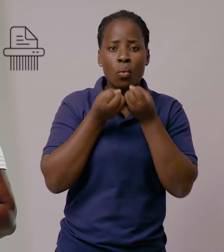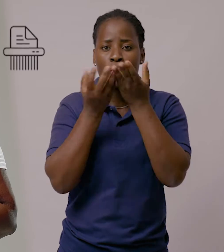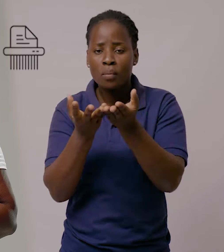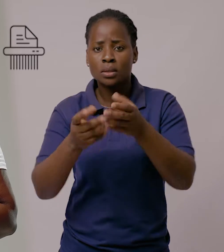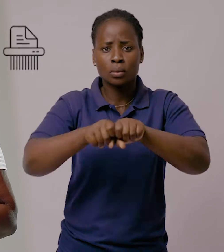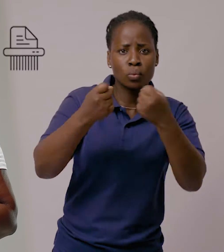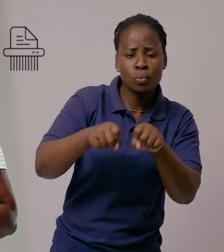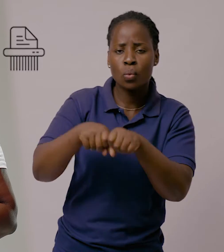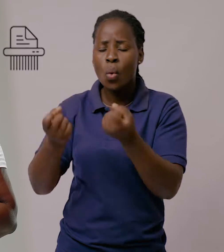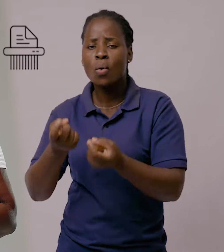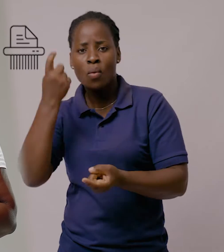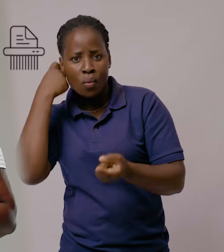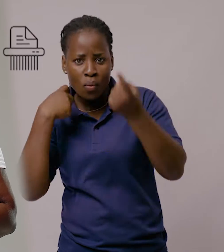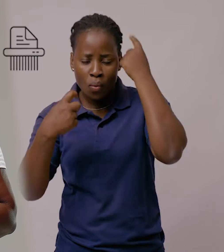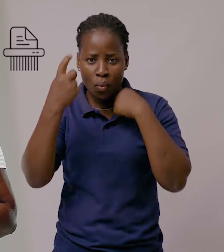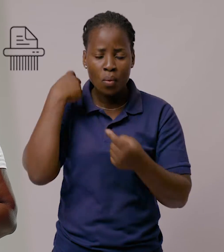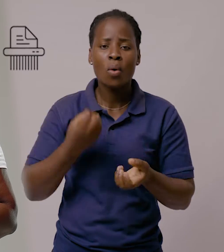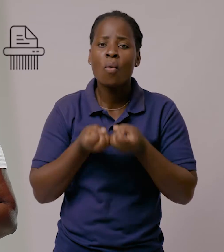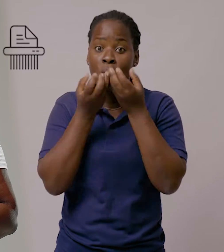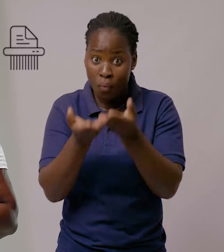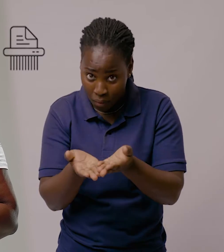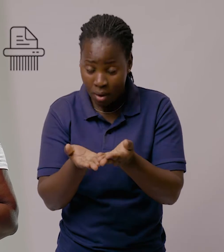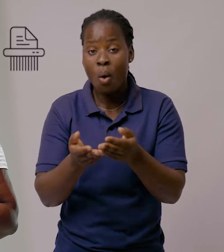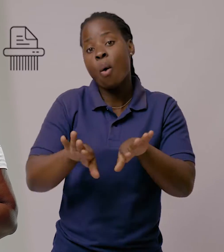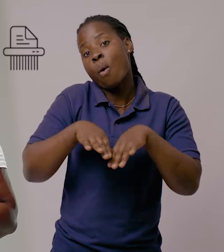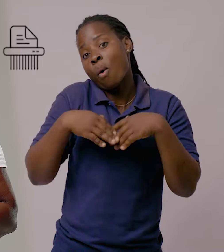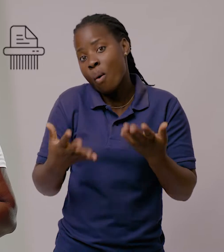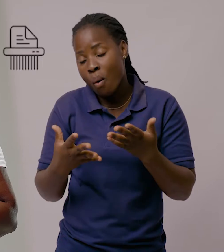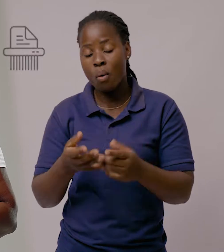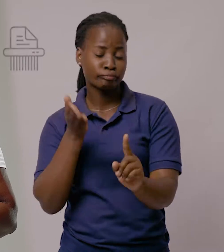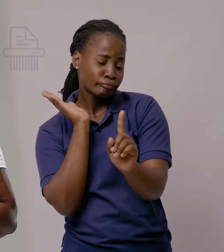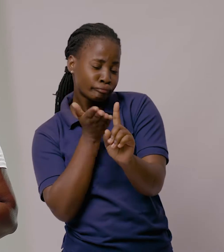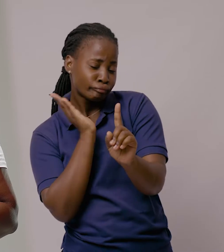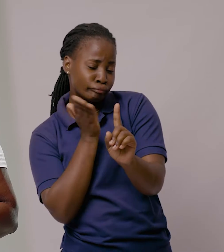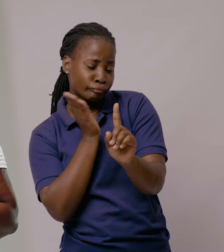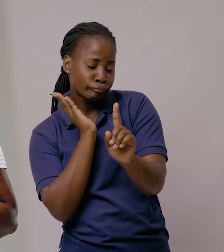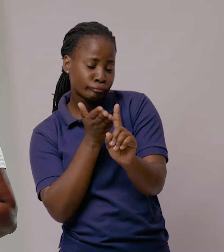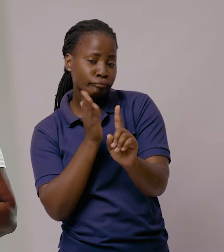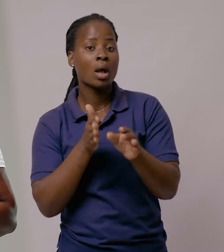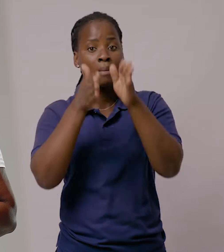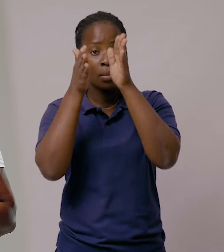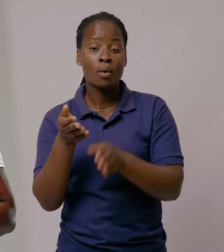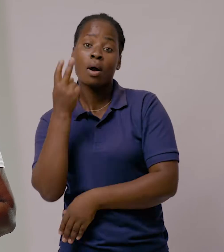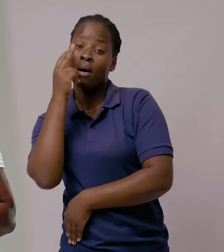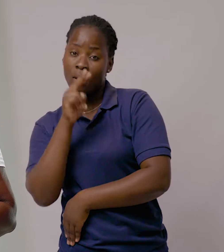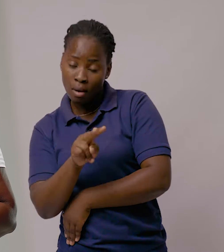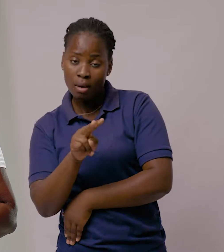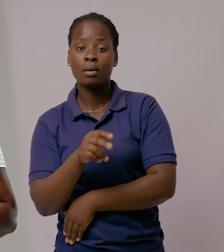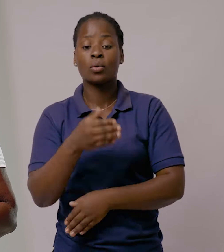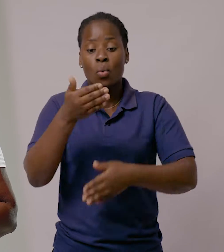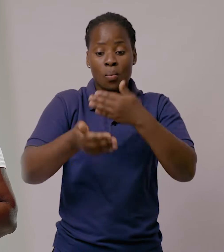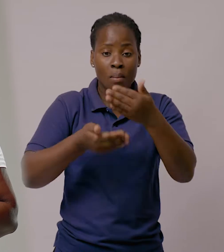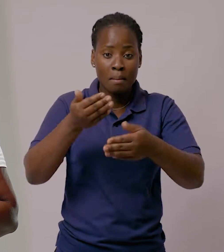ou destruir provas, fornecer informação falsa, ameaçar ou coagir testemunhas